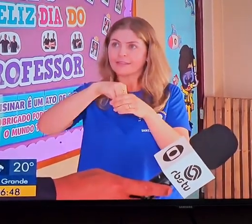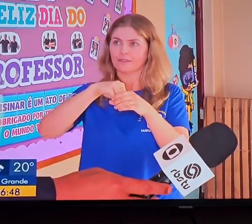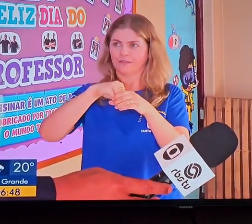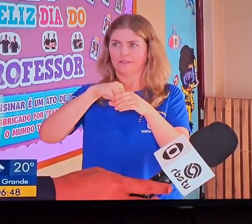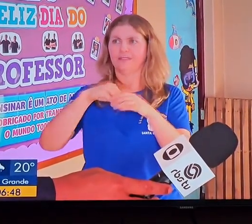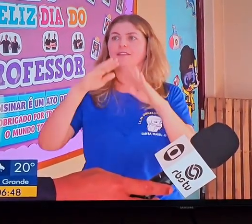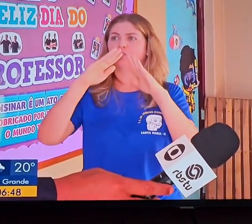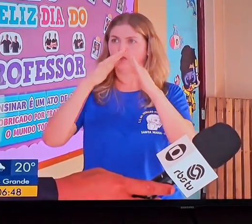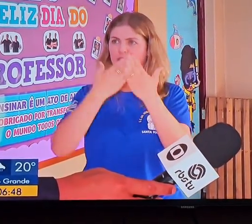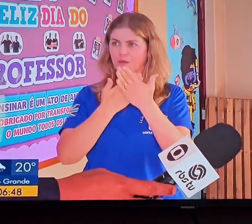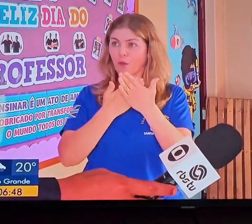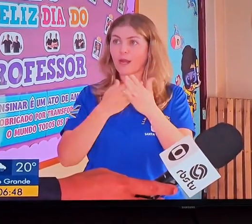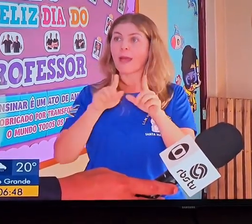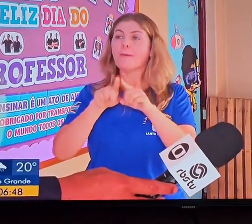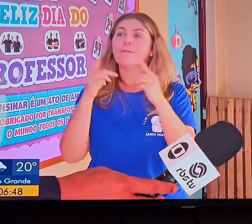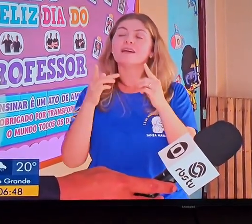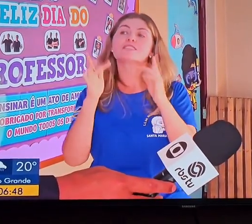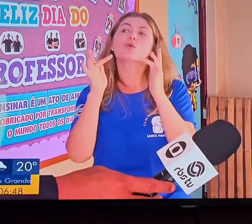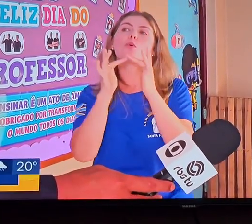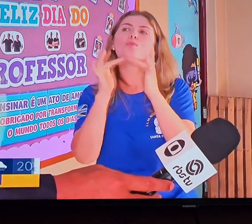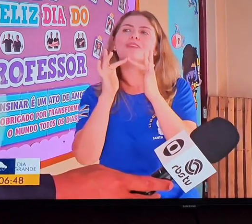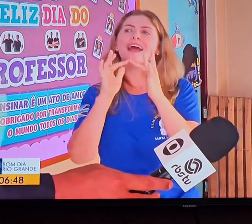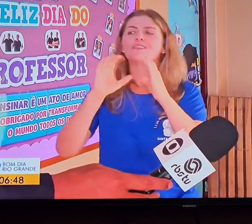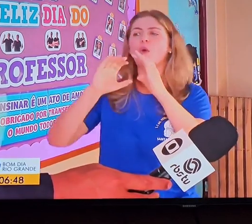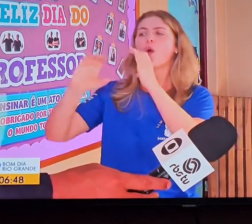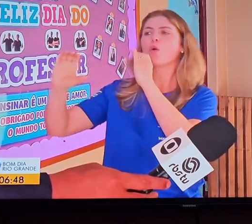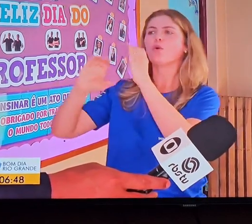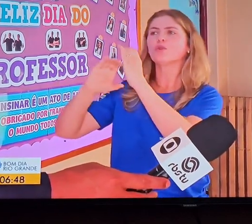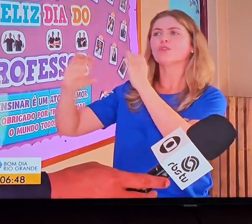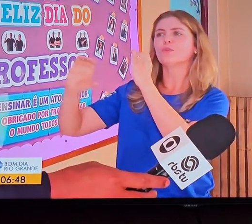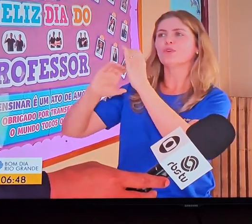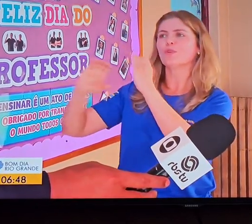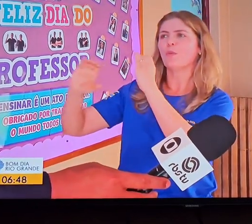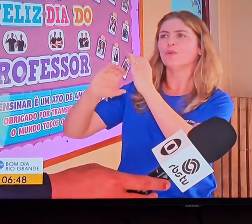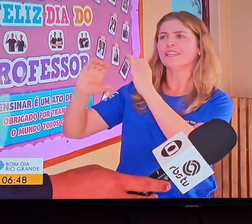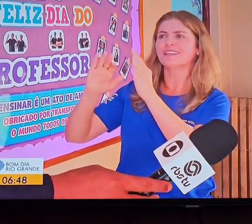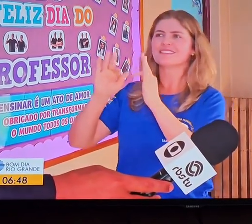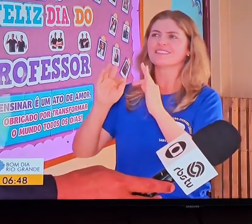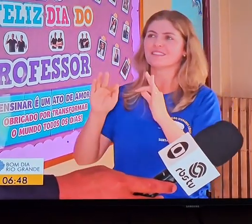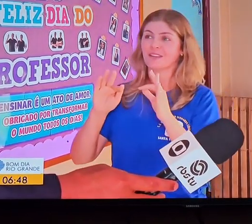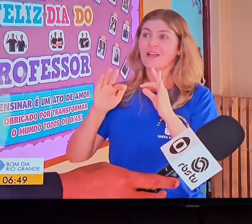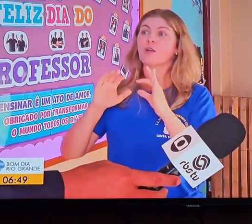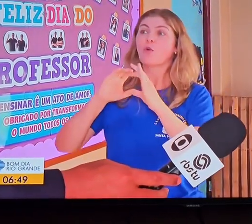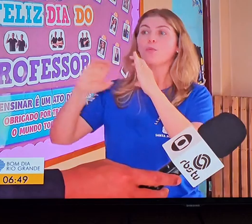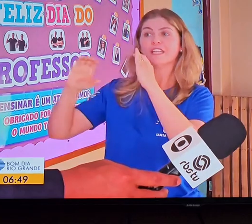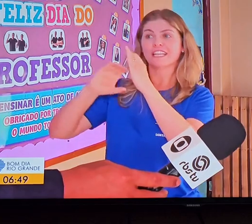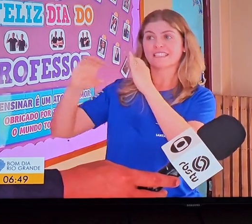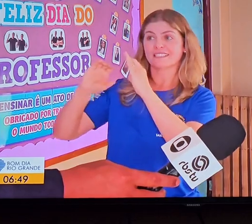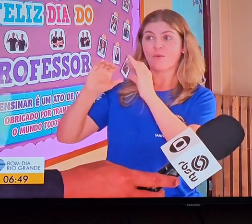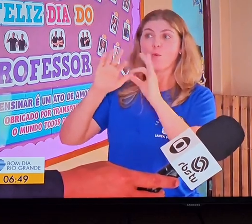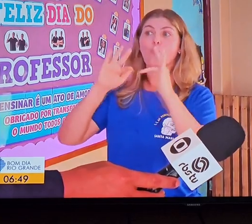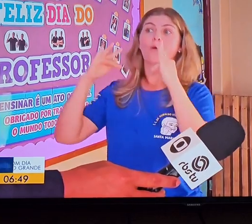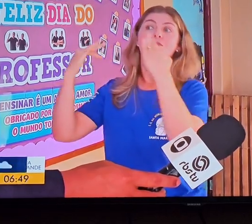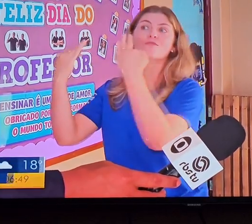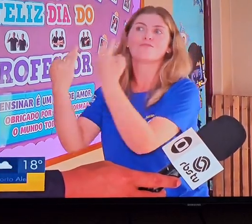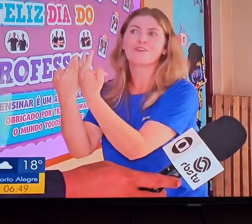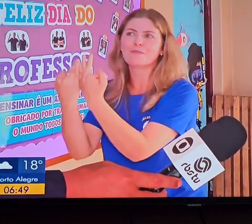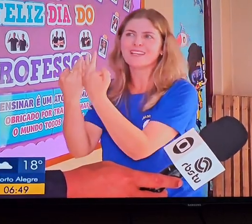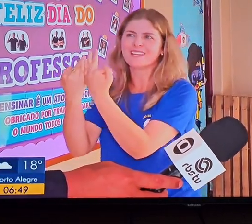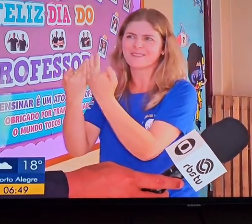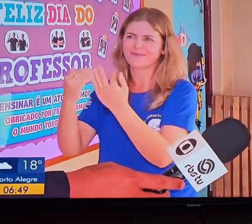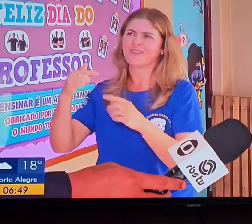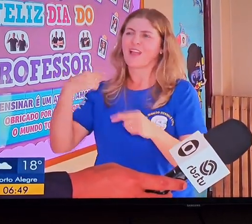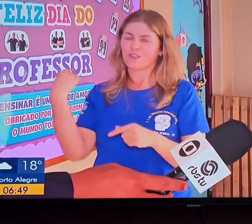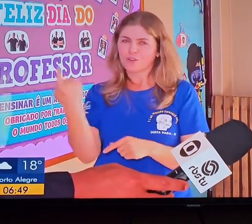que não só aqui na área da escola, mas esse contato com a comunidade, a